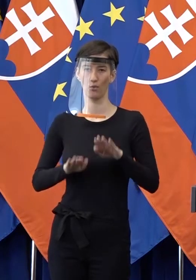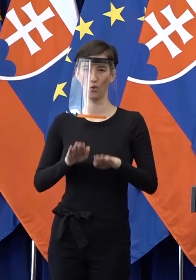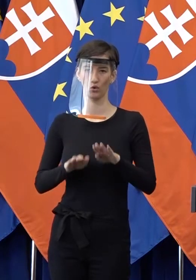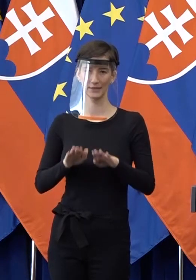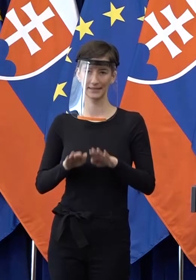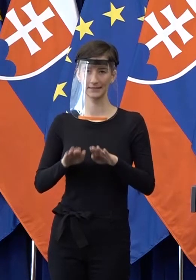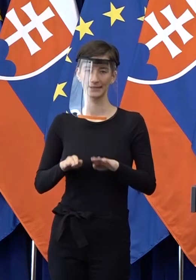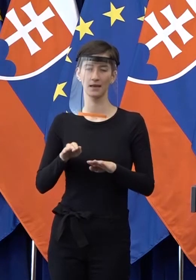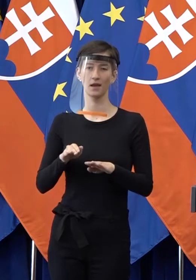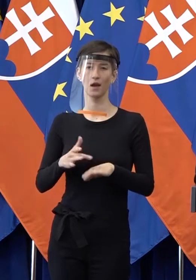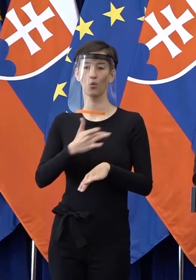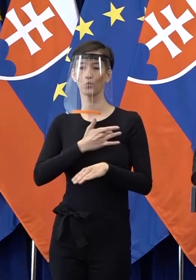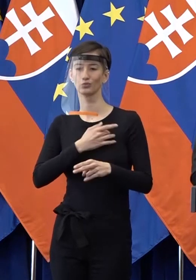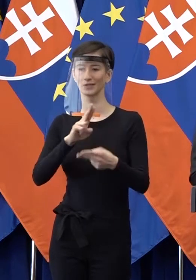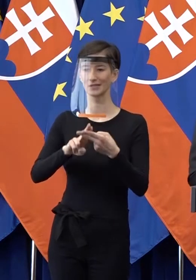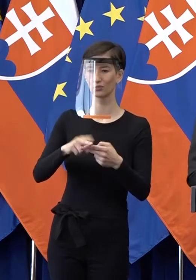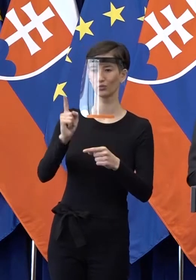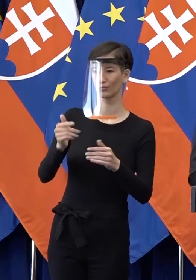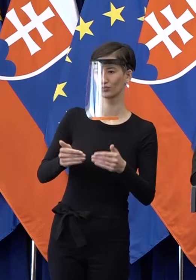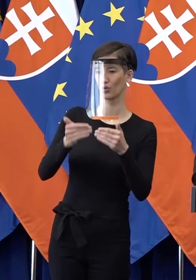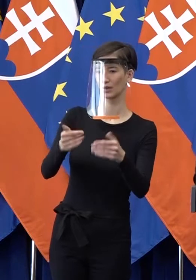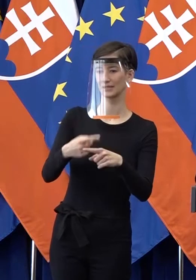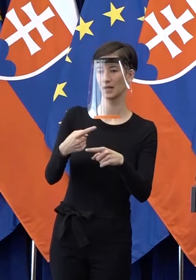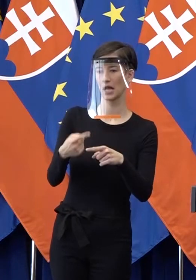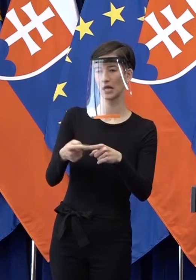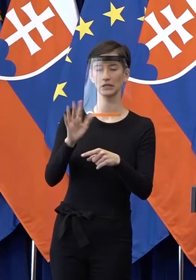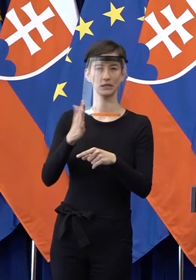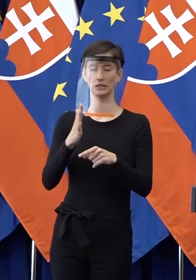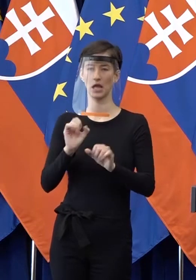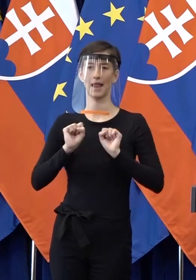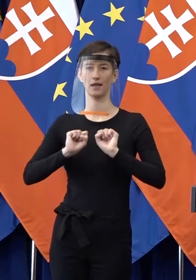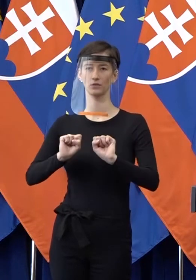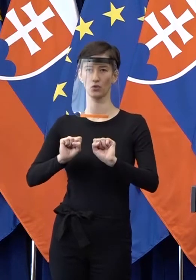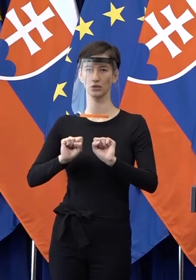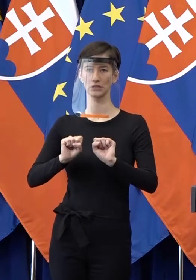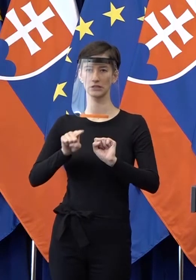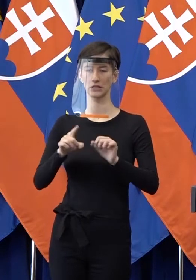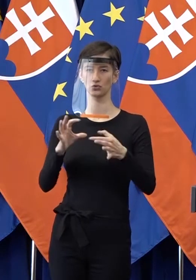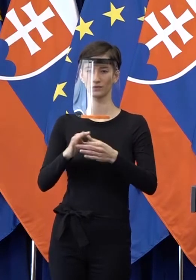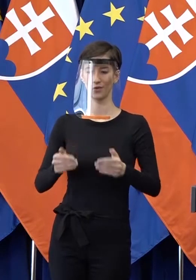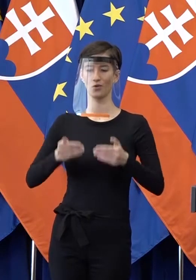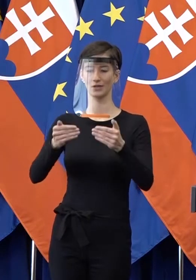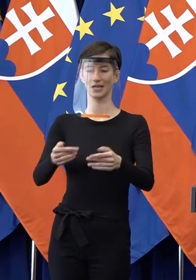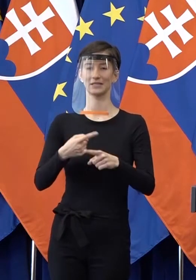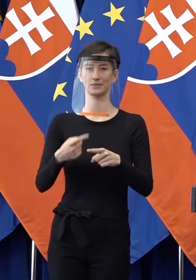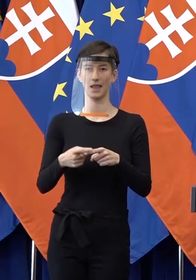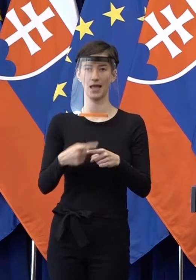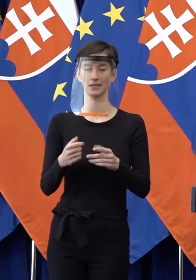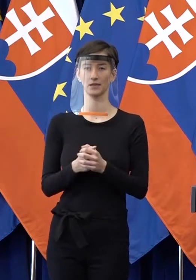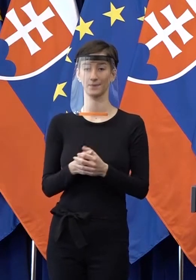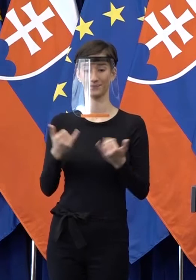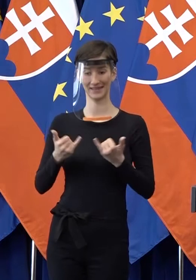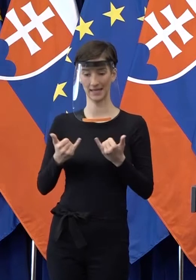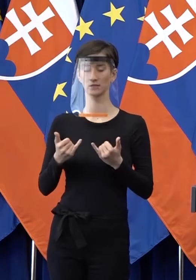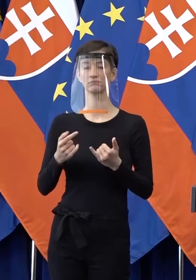prekážok, bez osobného stretnutia žiadať odklady z plátok úverov. Dnes sa nám podarilo niečo